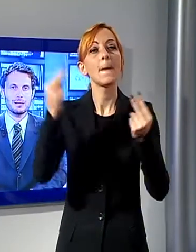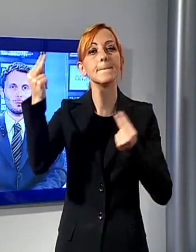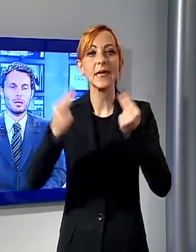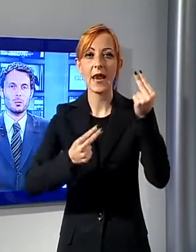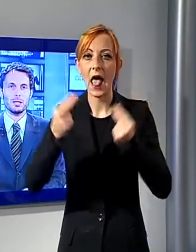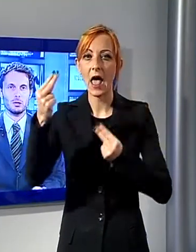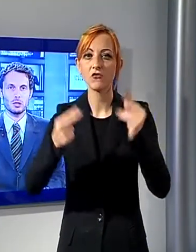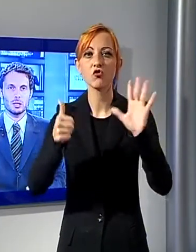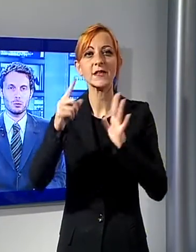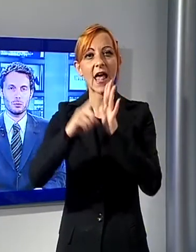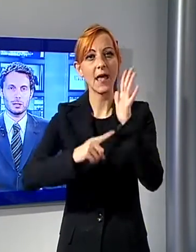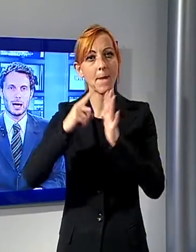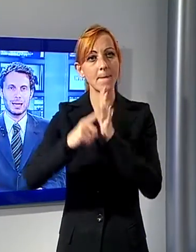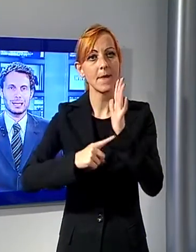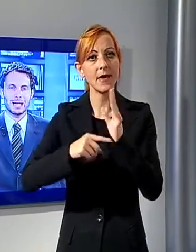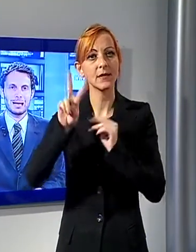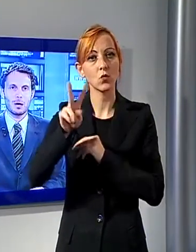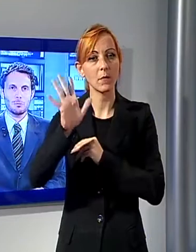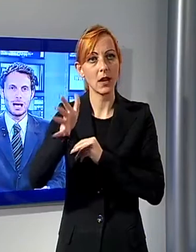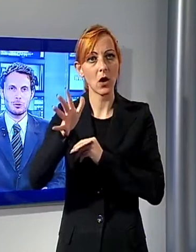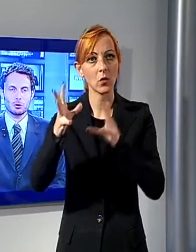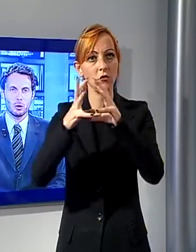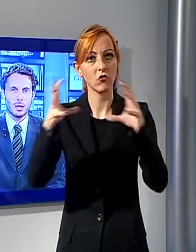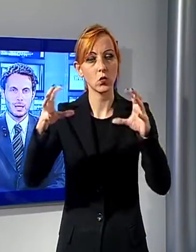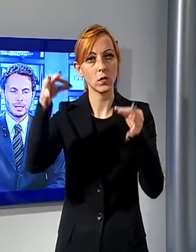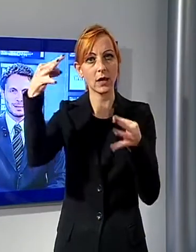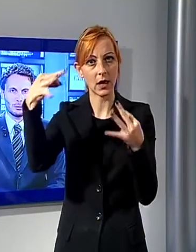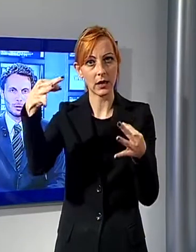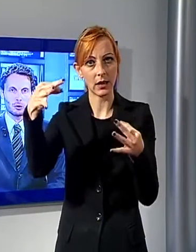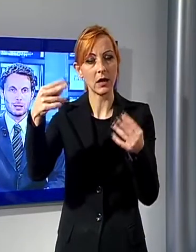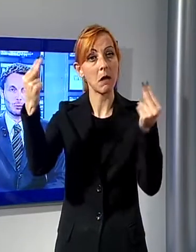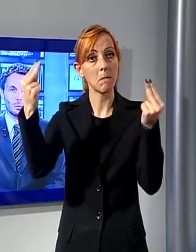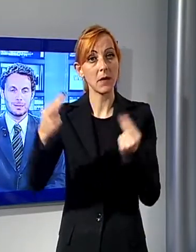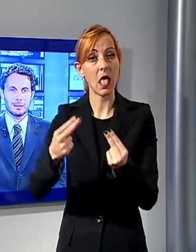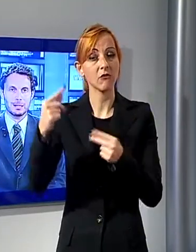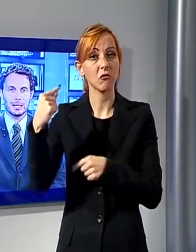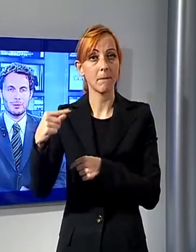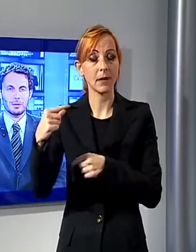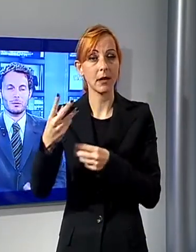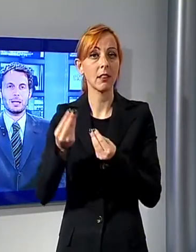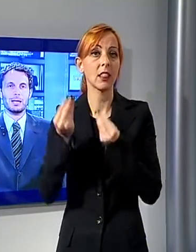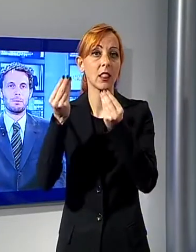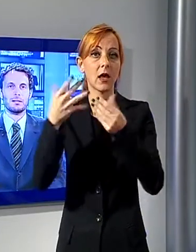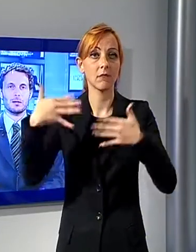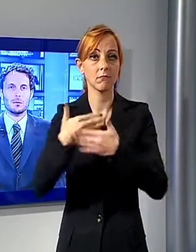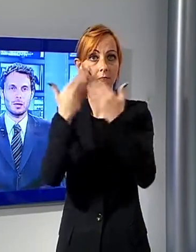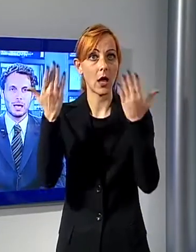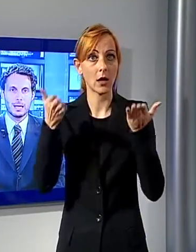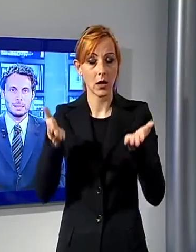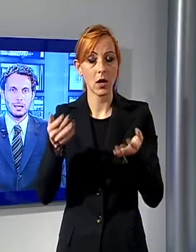del 2015 dell'industria cartaria, un bilancio che è stato tracciato questa mattina in occasione della presentazione del